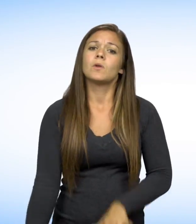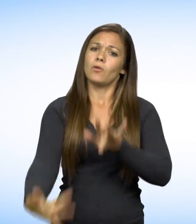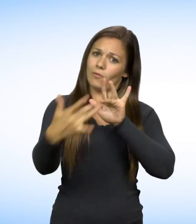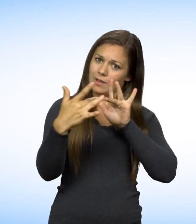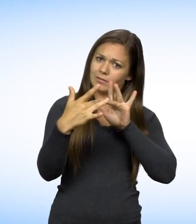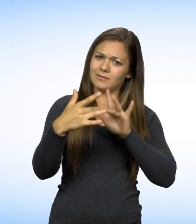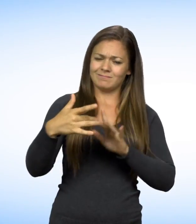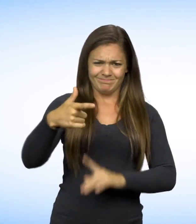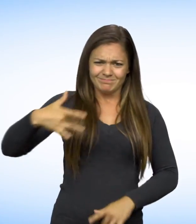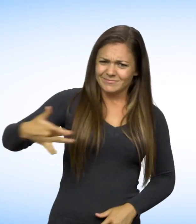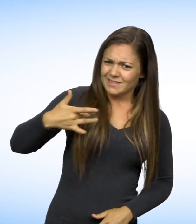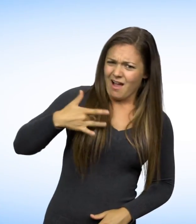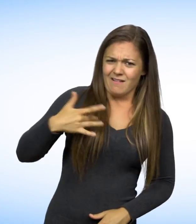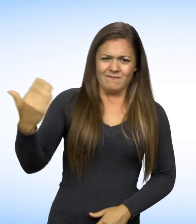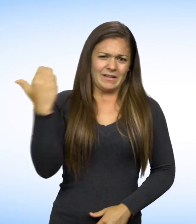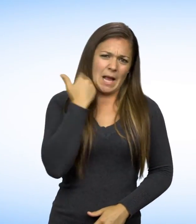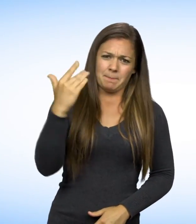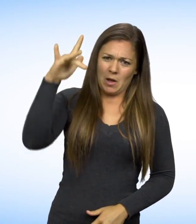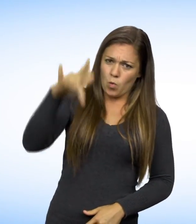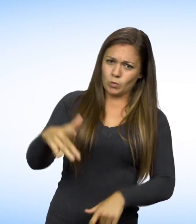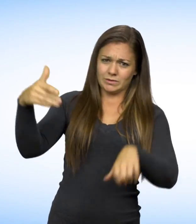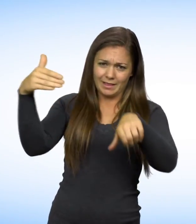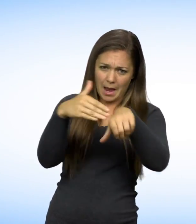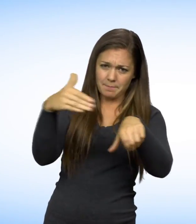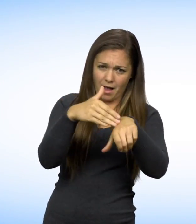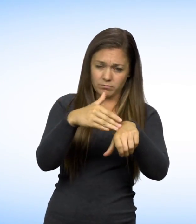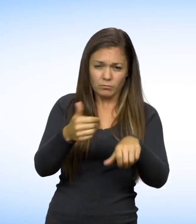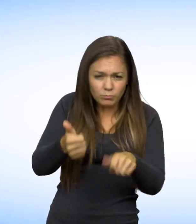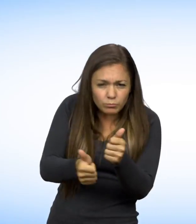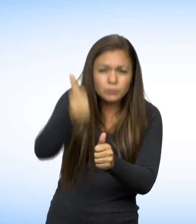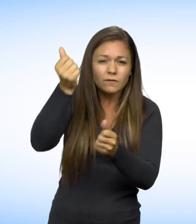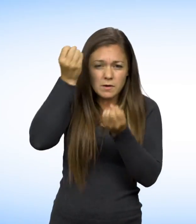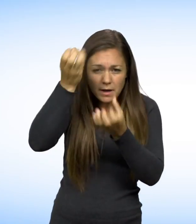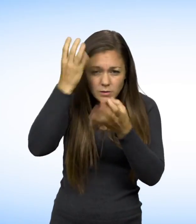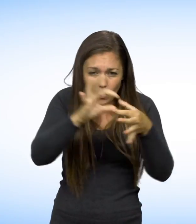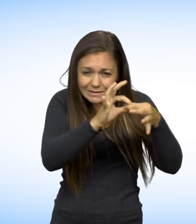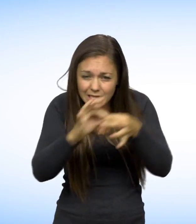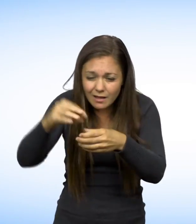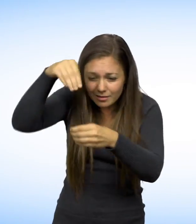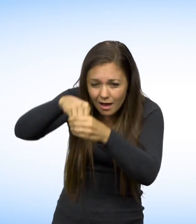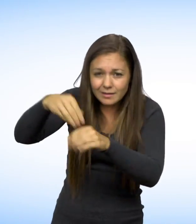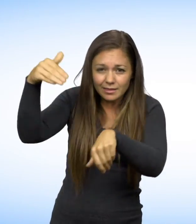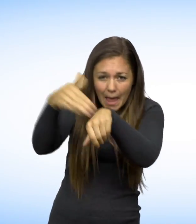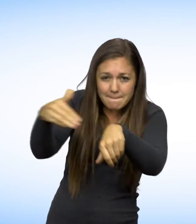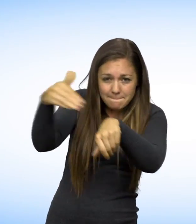Si vous pensez être victime de harcèlement ou pour obtenir plus d'informations sur le harcèlement, contactez-nous par ATS